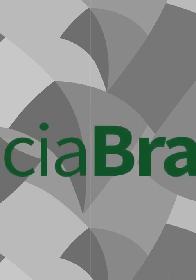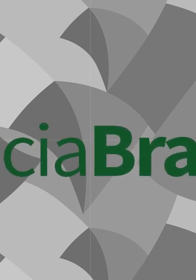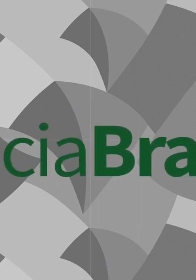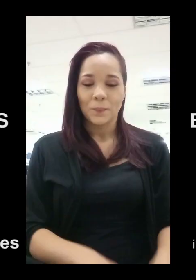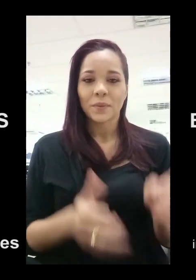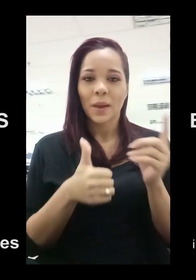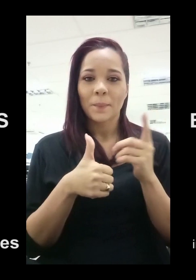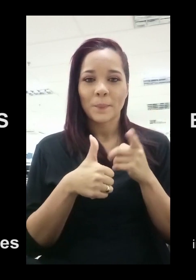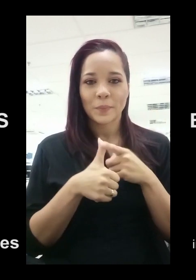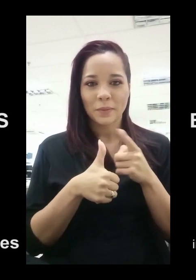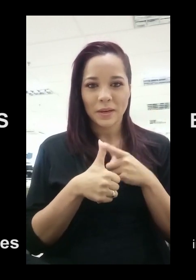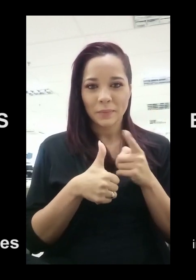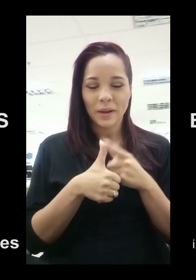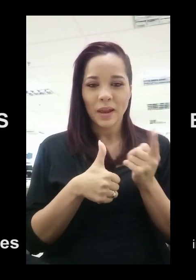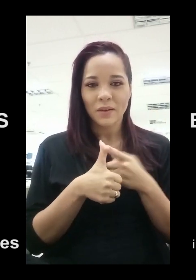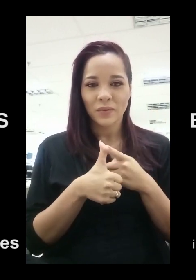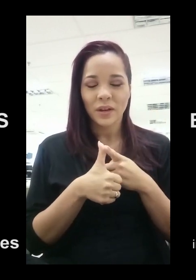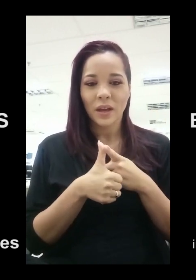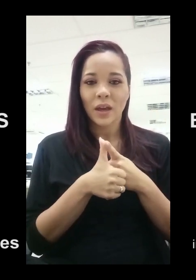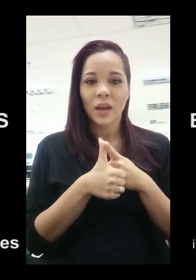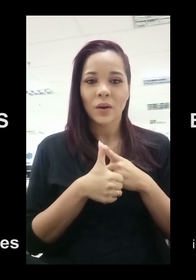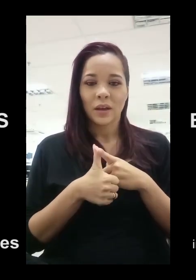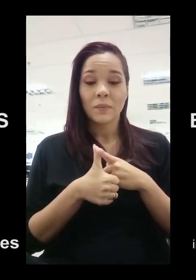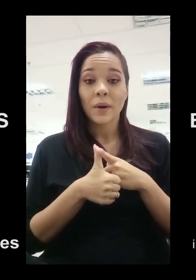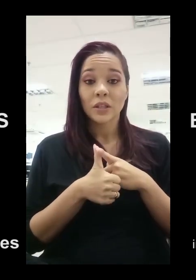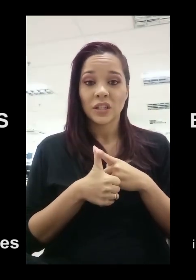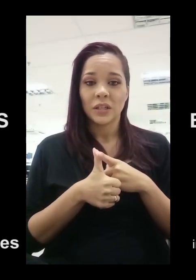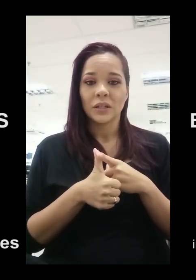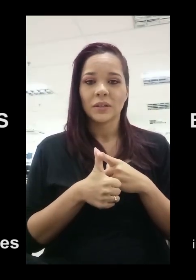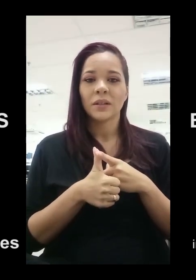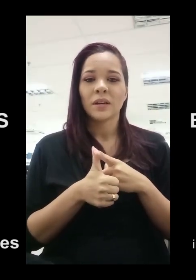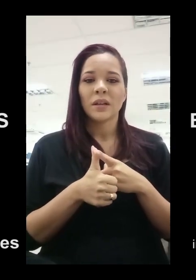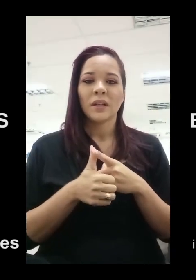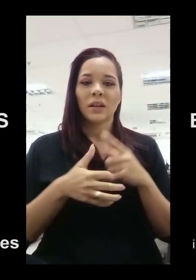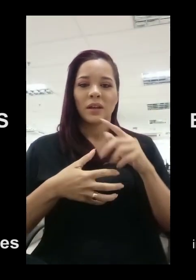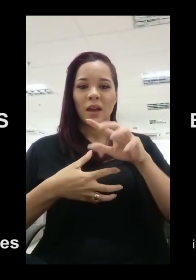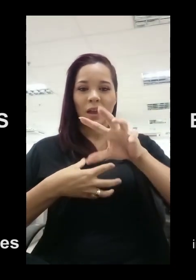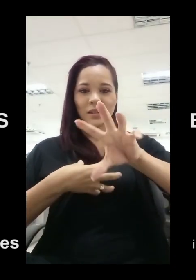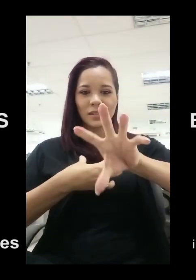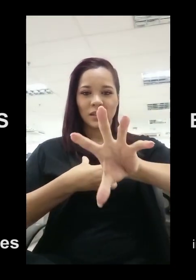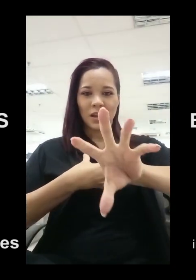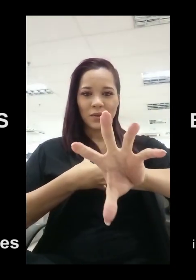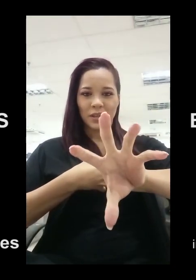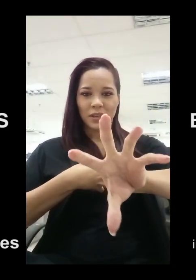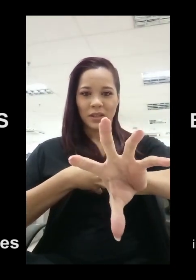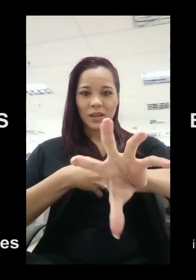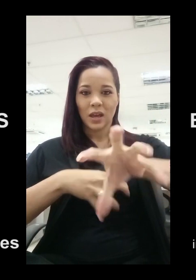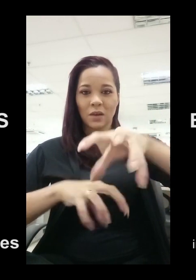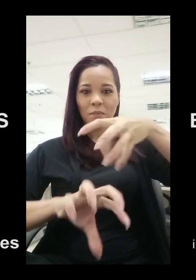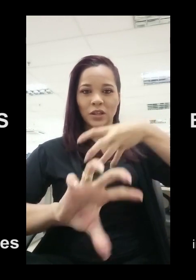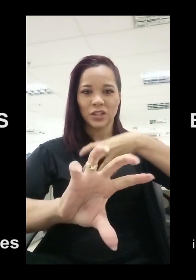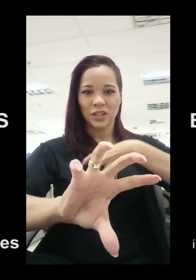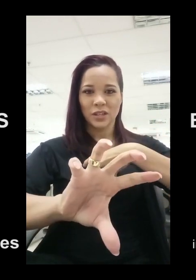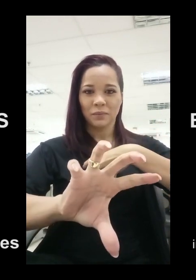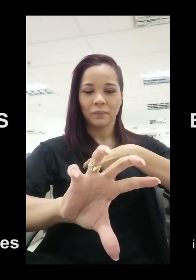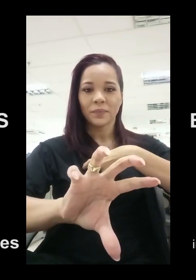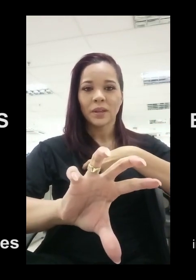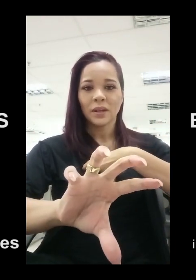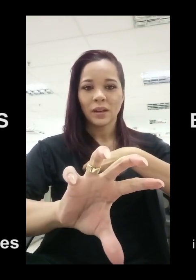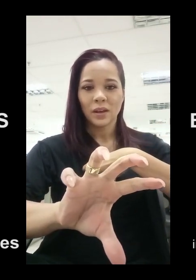A primeira palavra é empatia, que é esse sinal aqui, empatia, que é